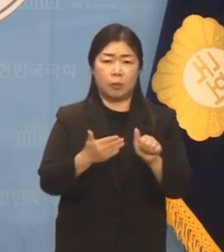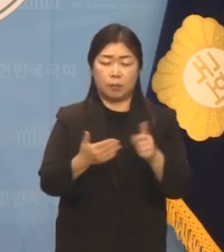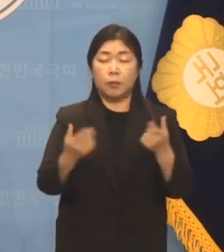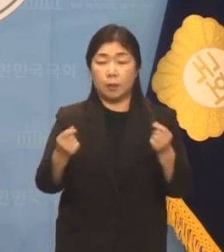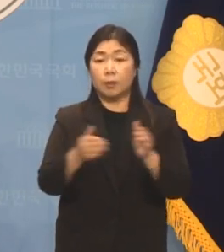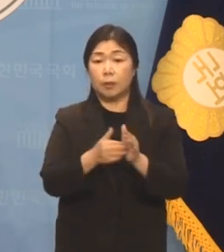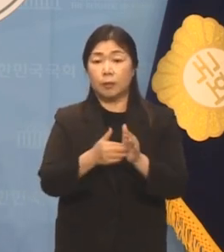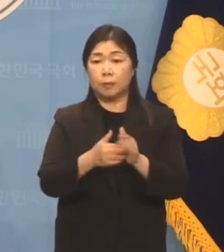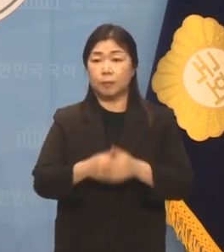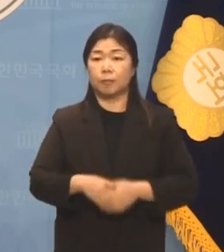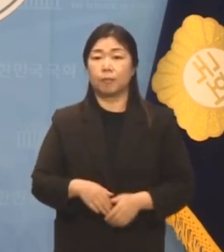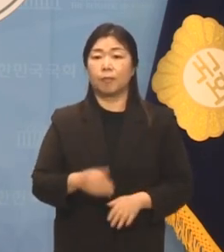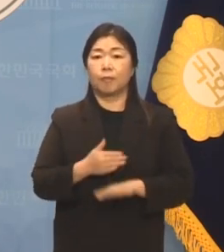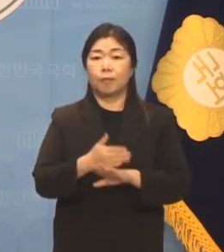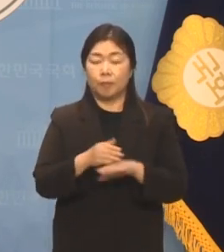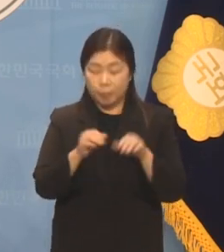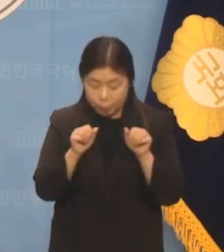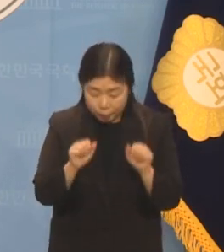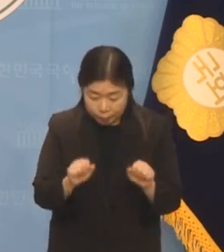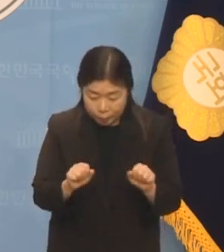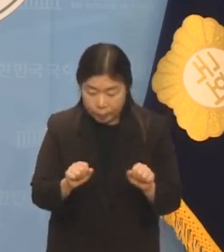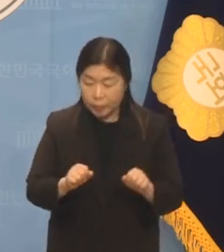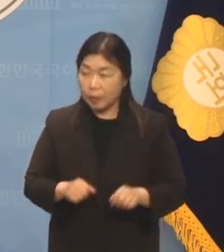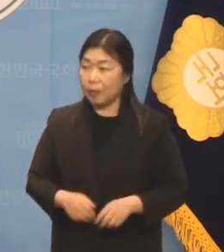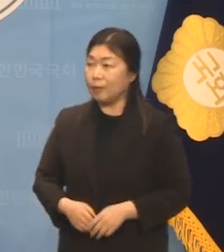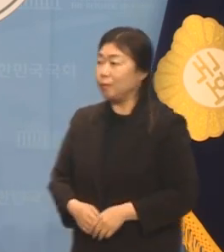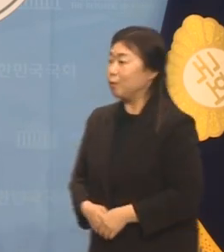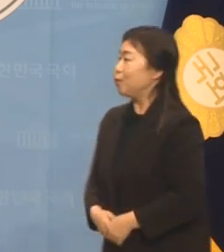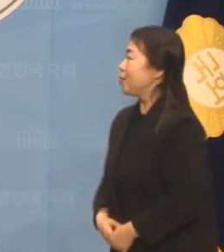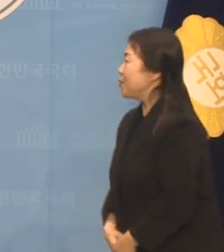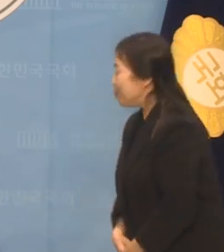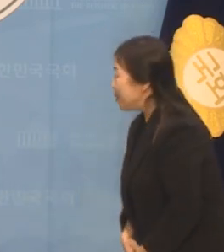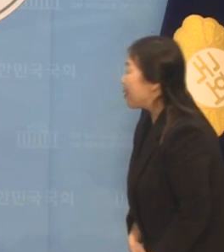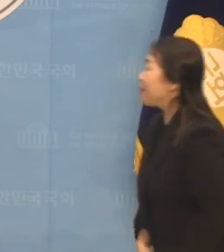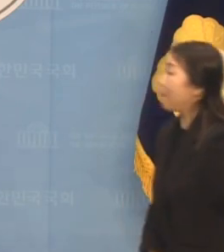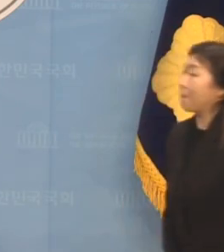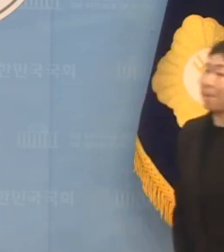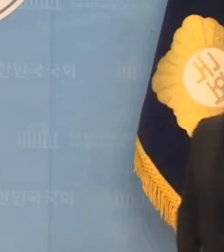네, 이상 마치겠습니다. 감사합니다. 감사합니다. 맨 감사합니다. 감사합니다.